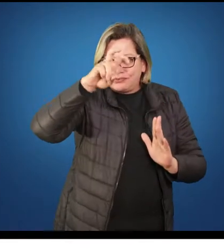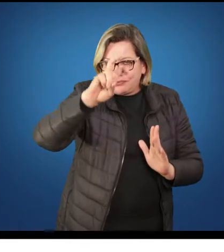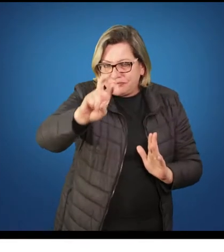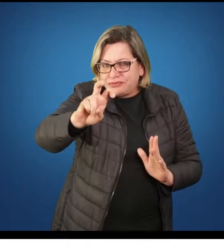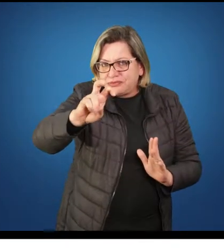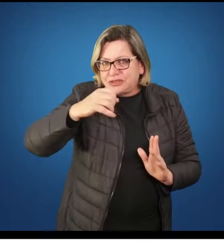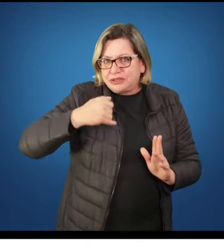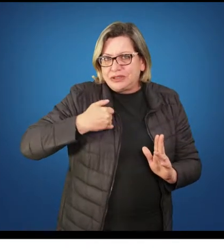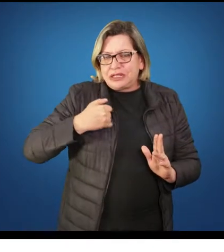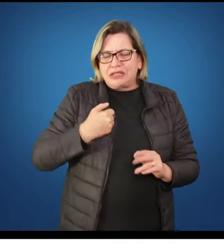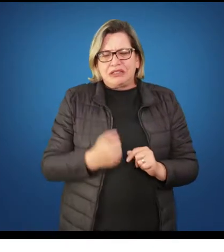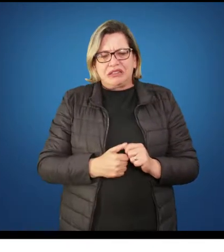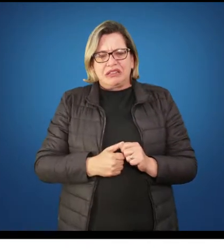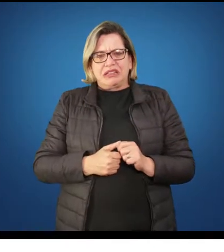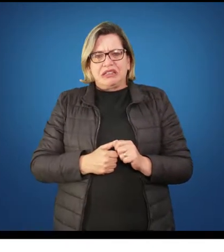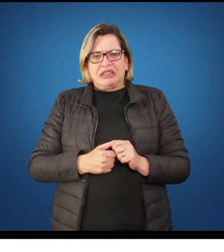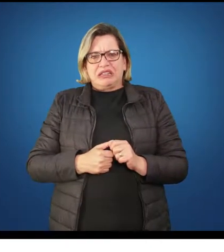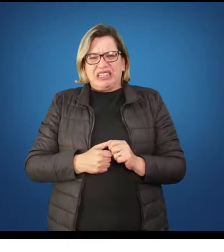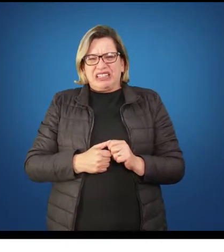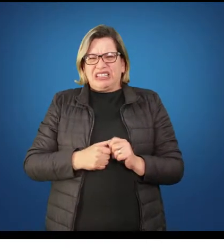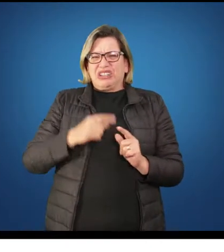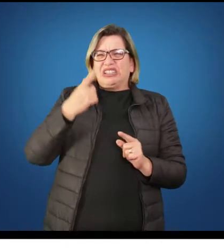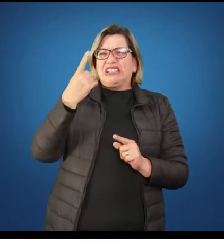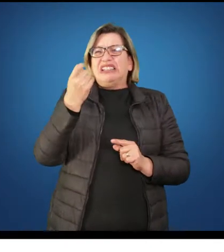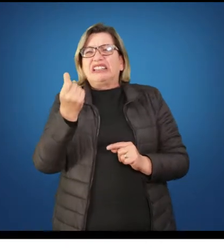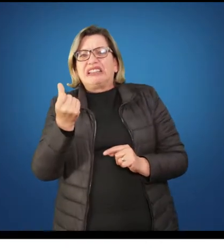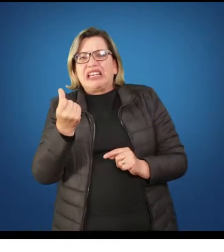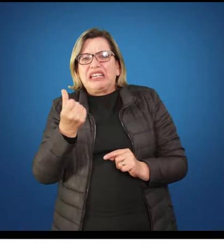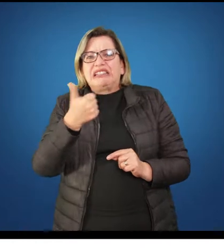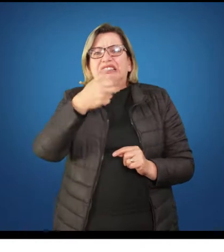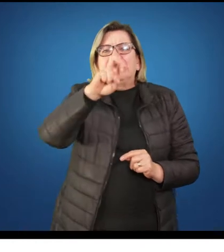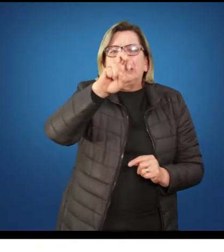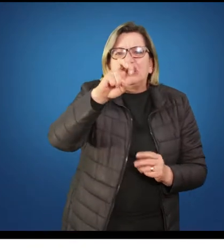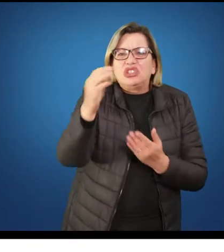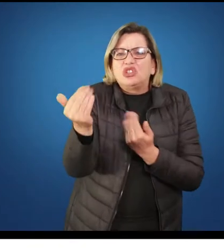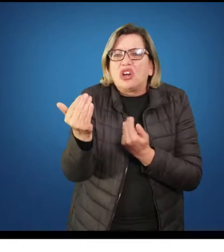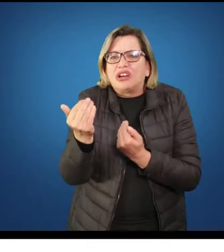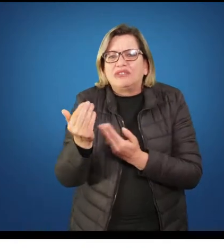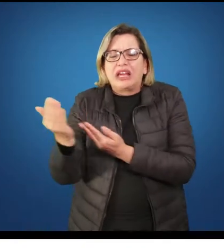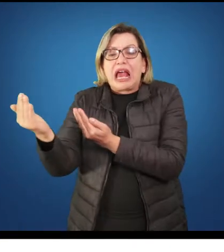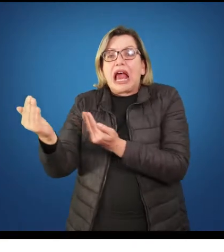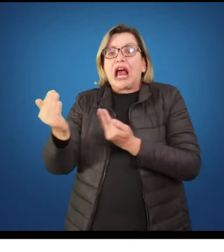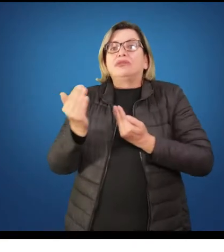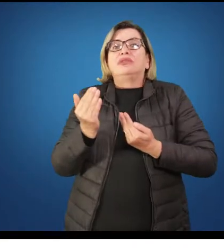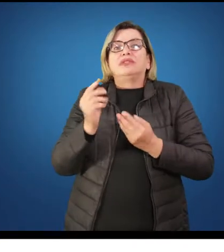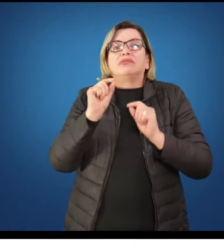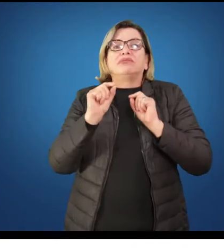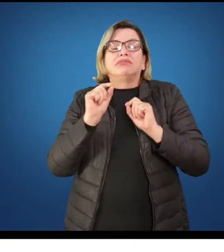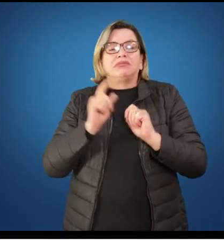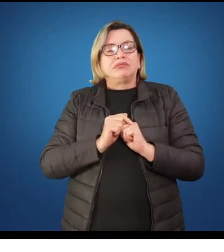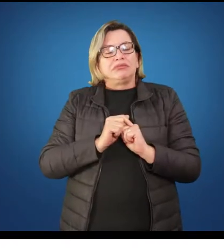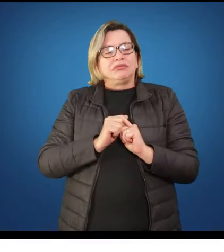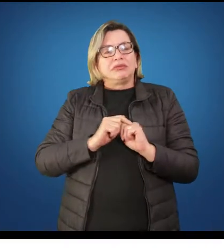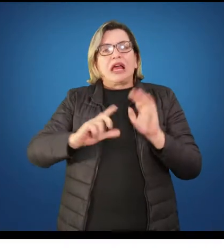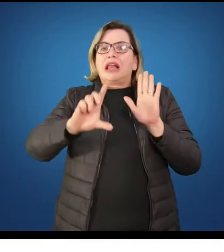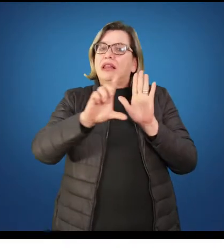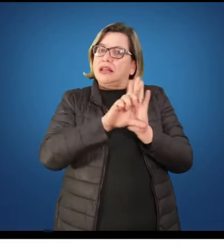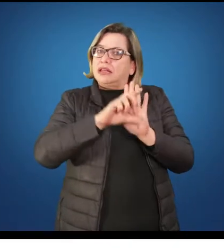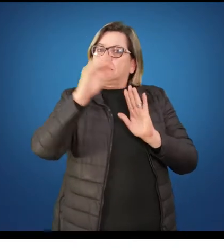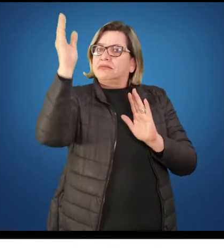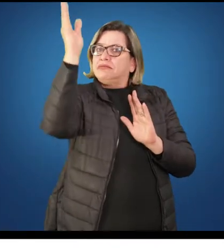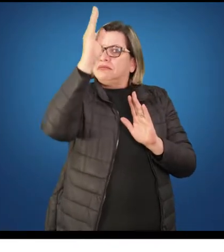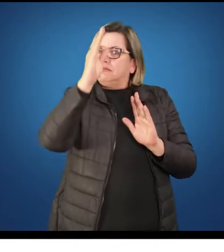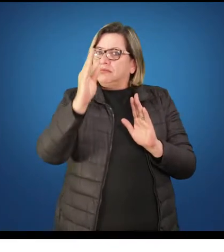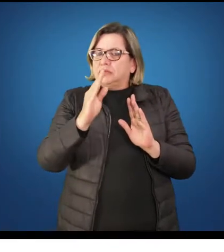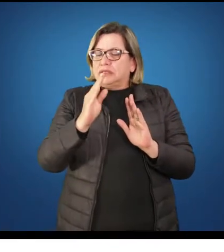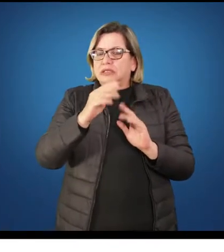Adolescente o favorece diante da circunstância, ele é denominado de adolescente. Se tiver, porventura, alguma condição não